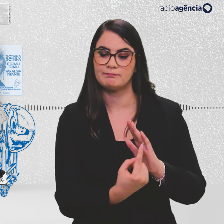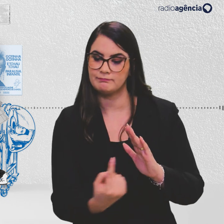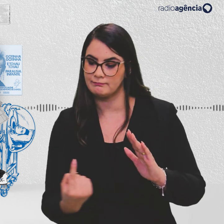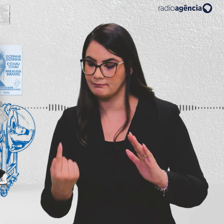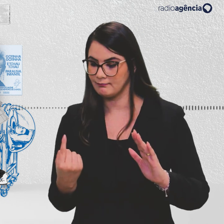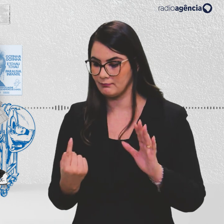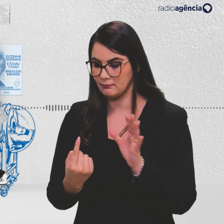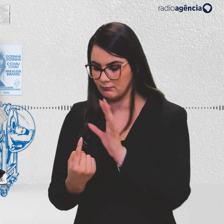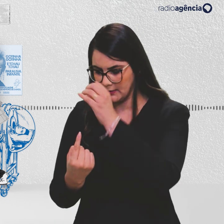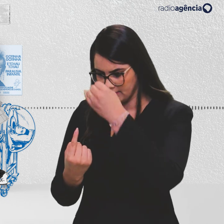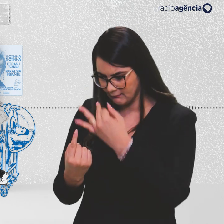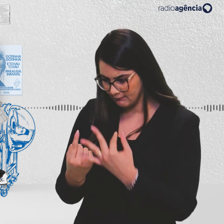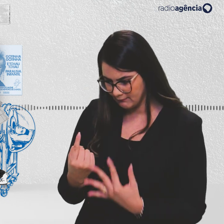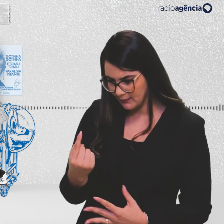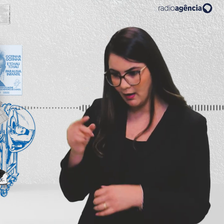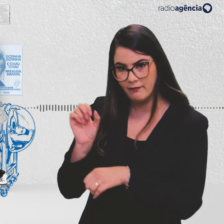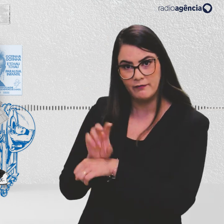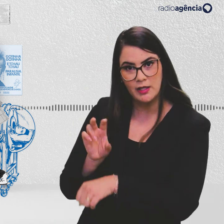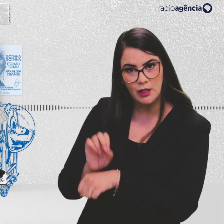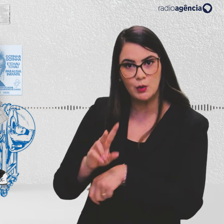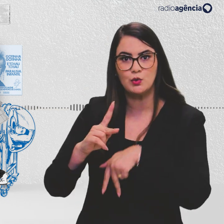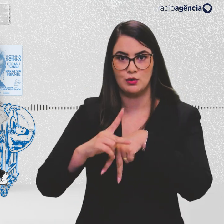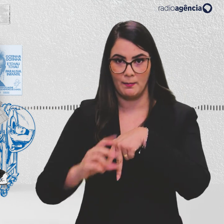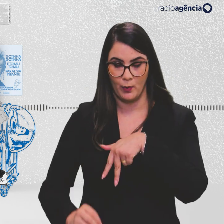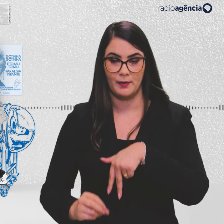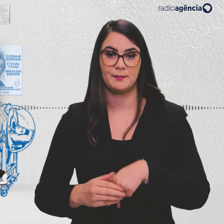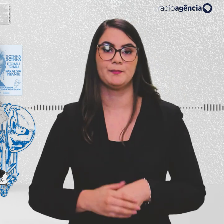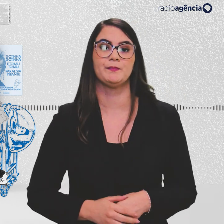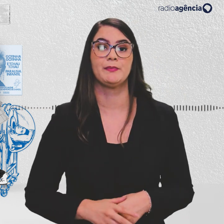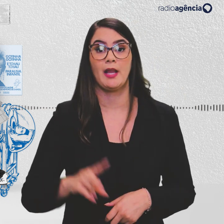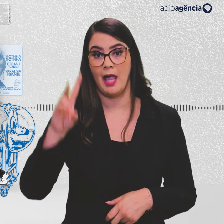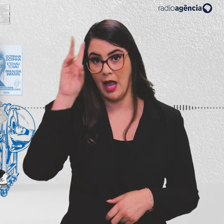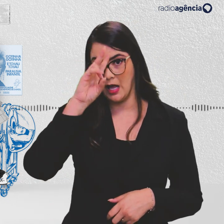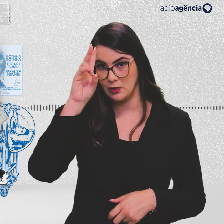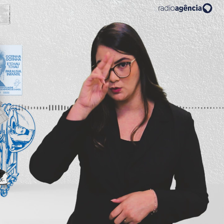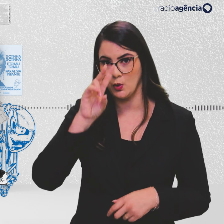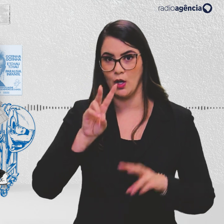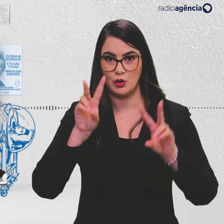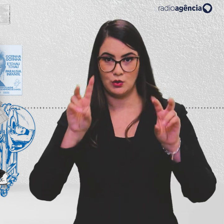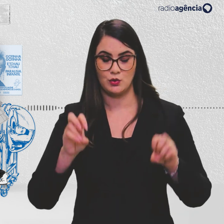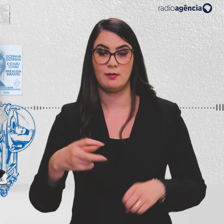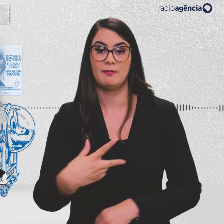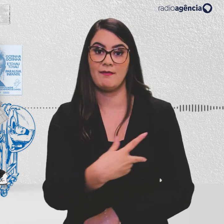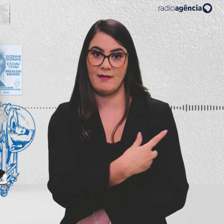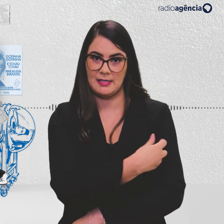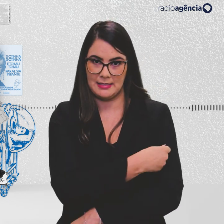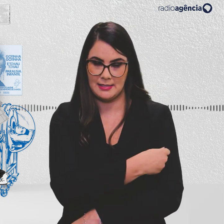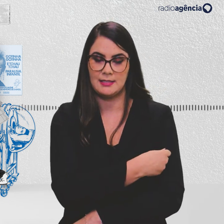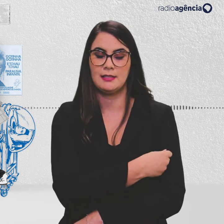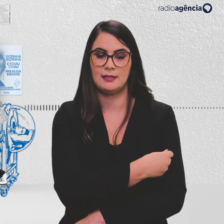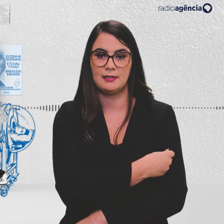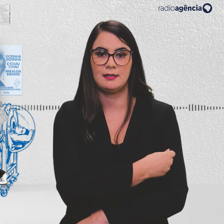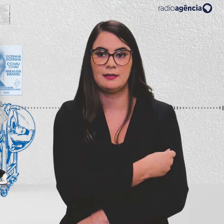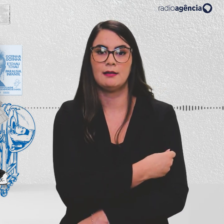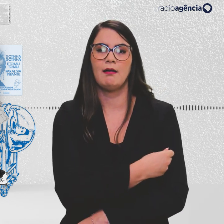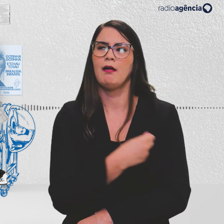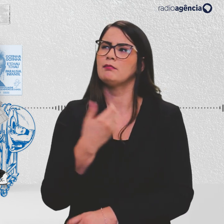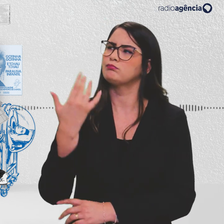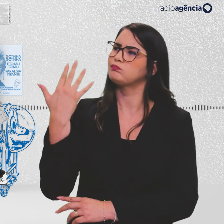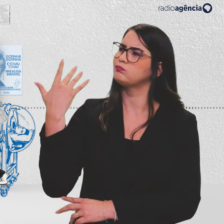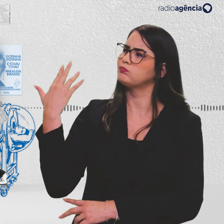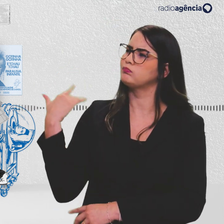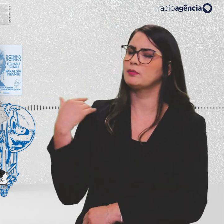e a caracterização do vírus da polio. Eu estou envolvido com questões de vacina e vacinações desde